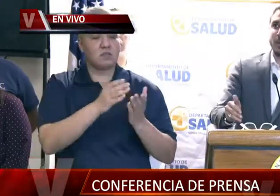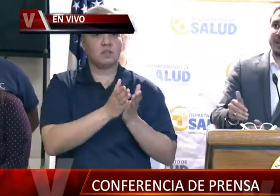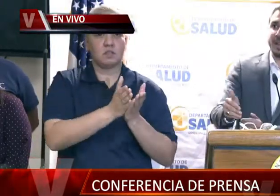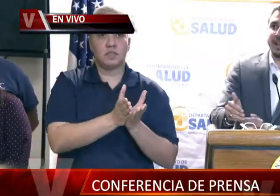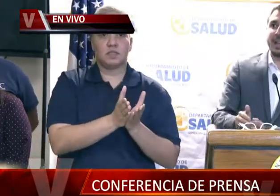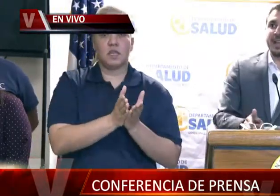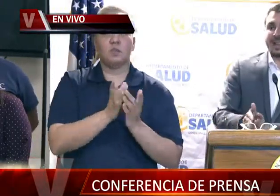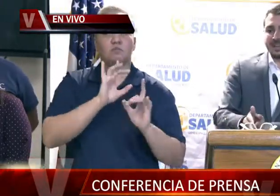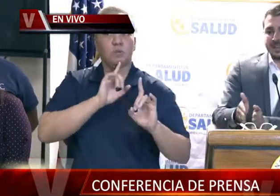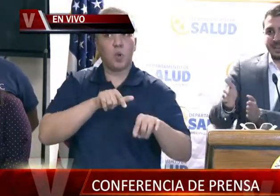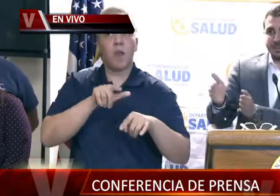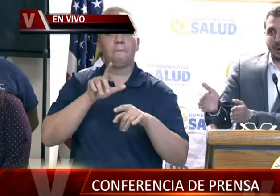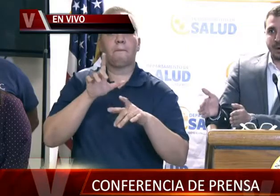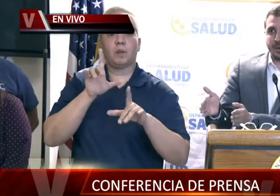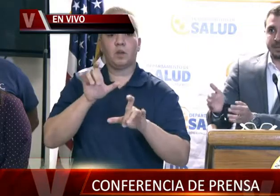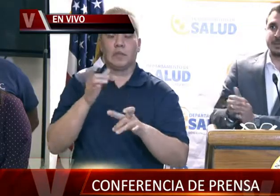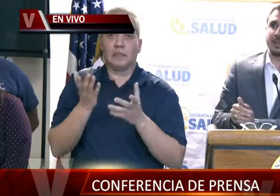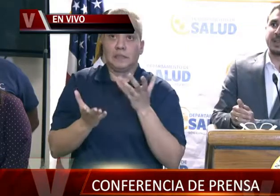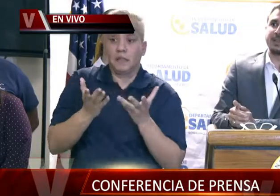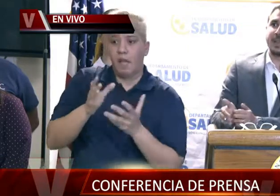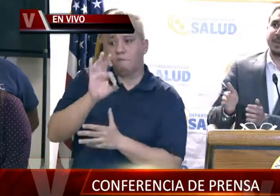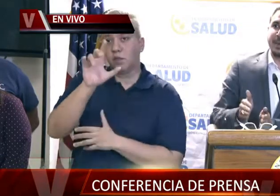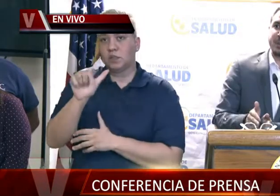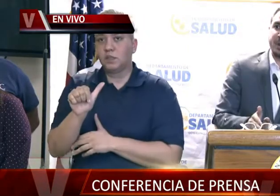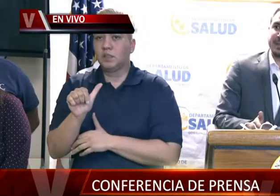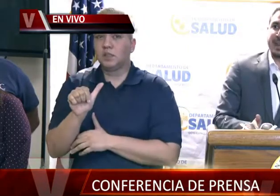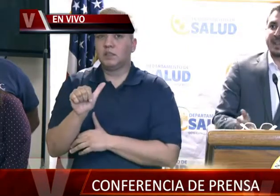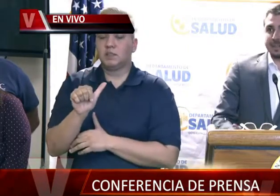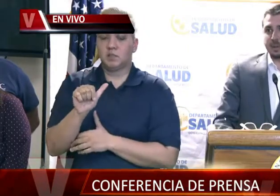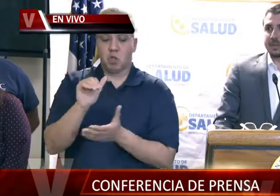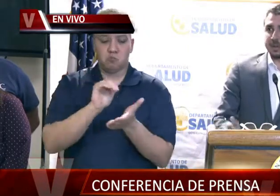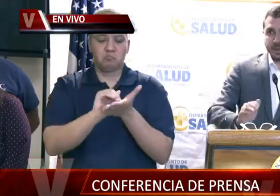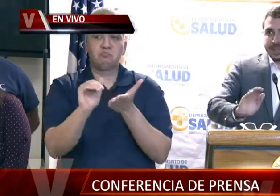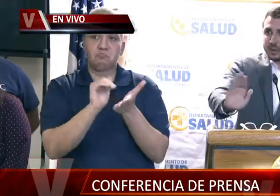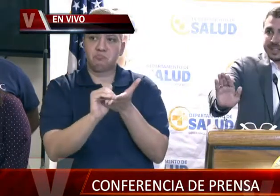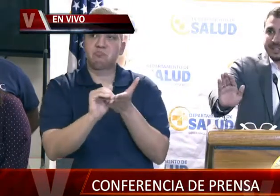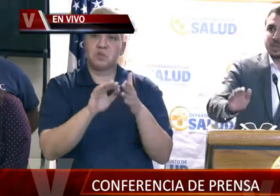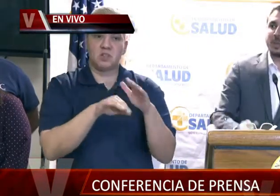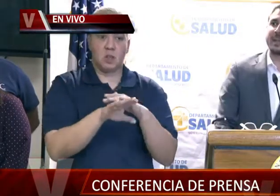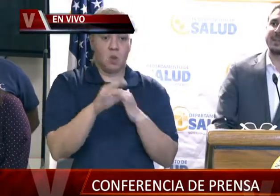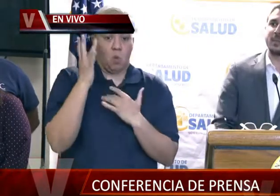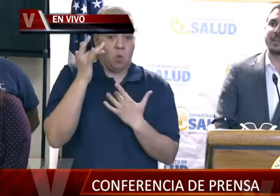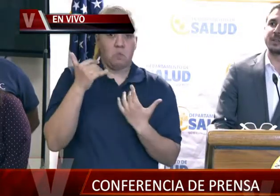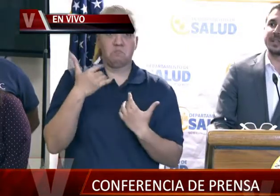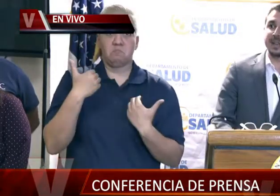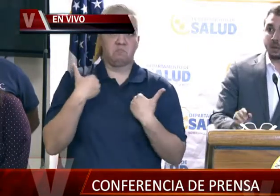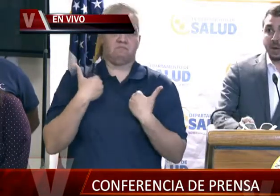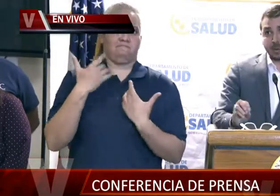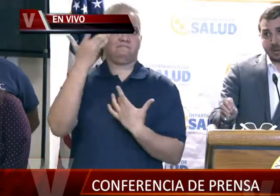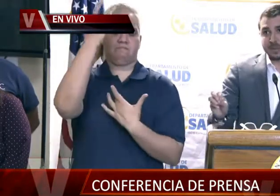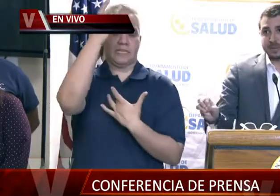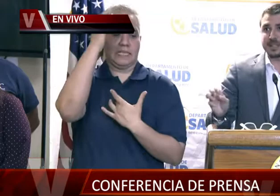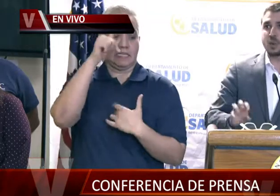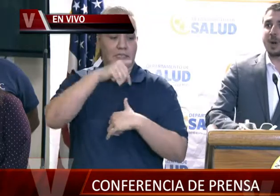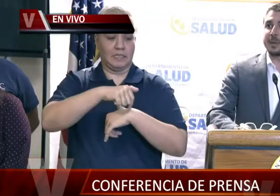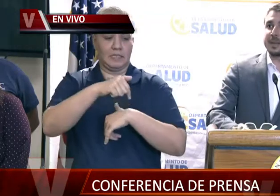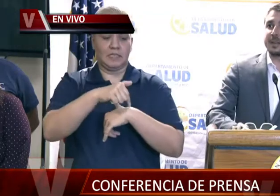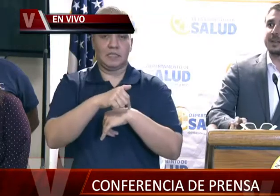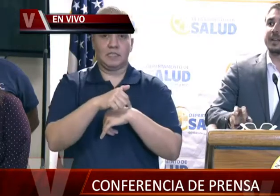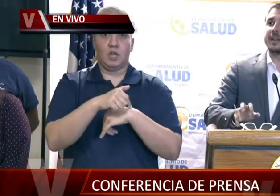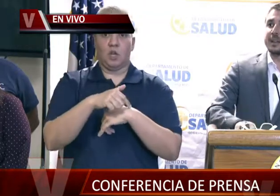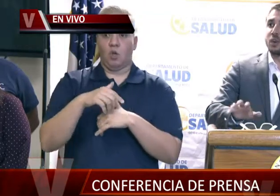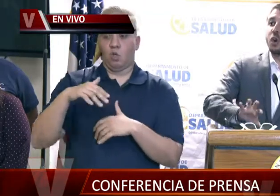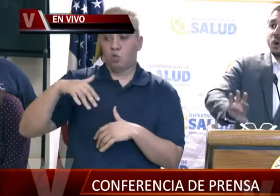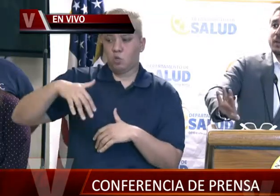pregunta de por qué quizás en Fort Lauderdale se le permitió una entrada a ese crucero. Porque no tenía síntomas en ese momento. Y según la proclama del presidente, todavía